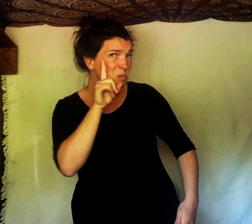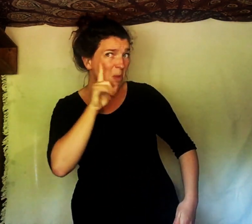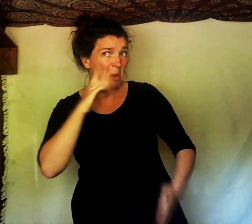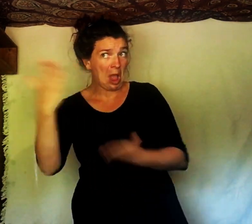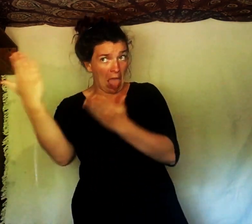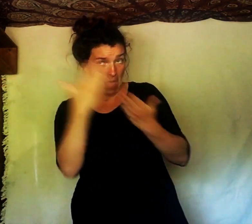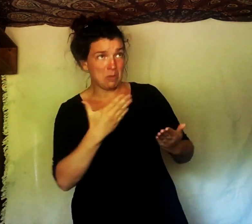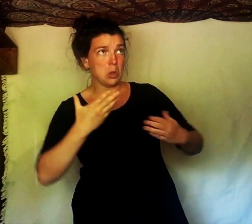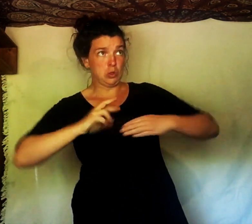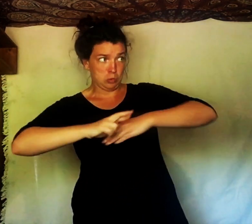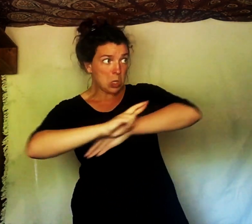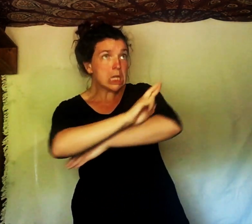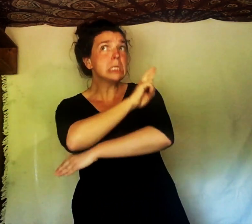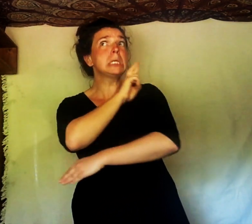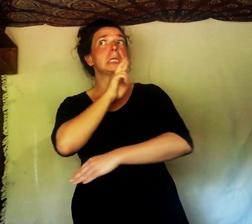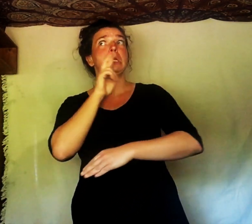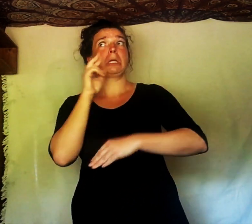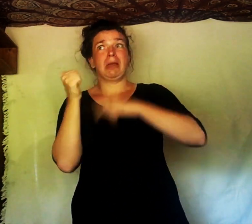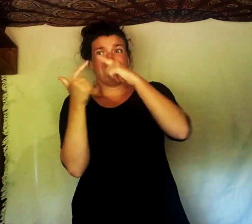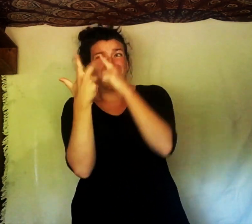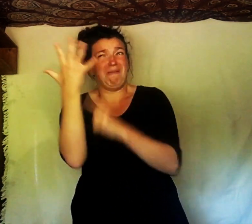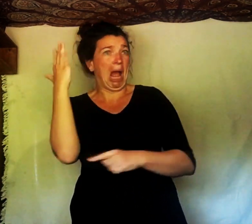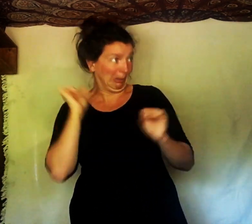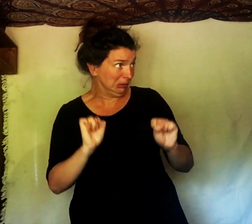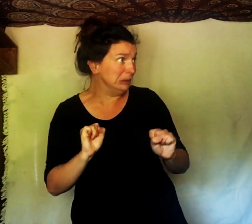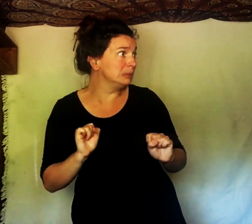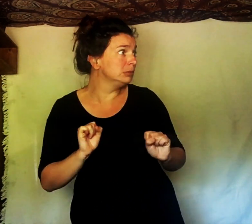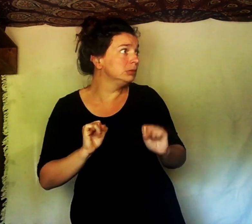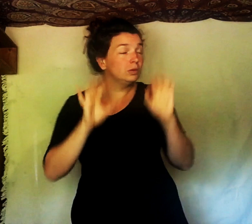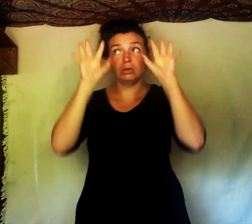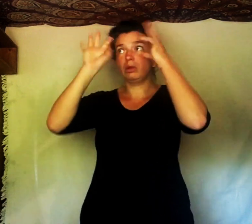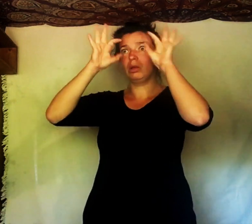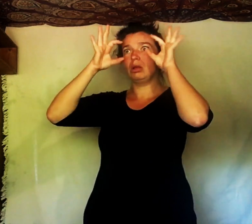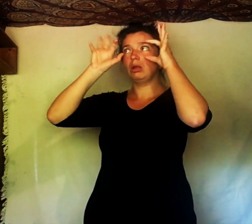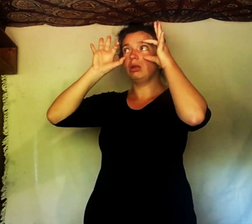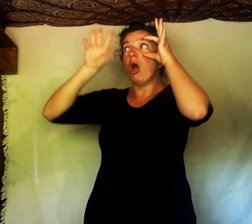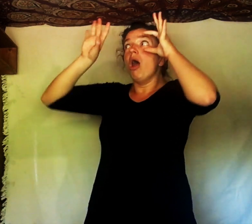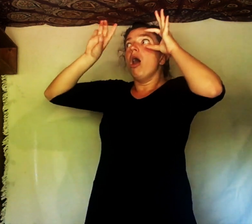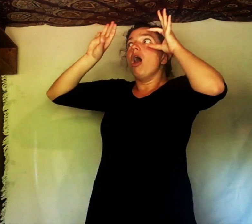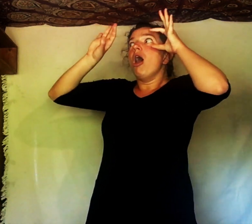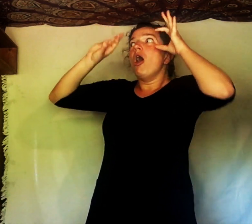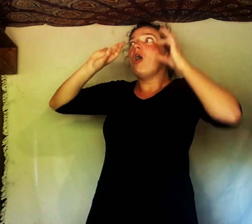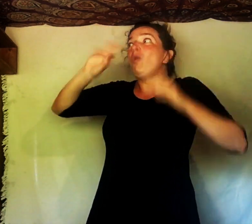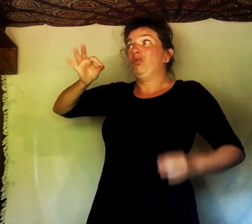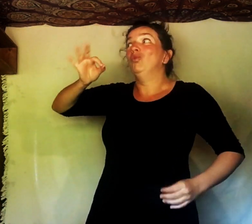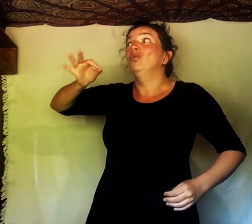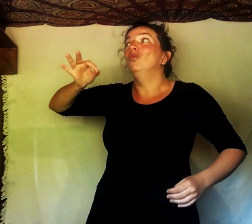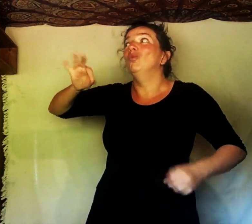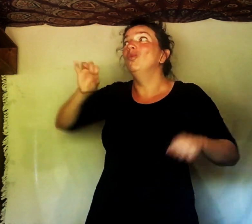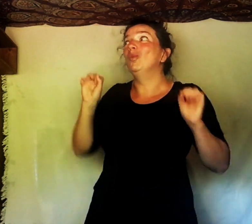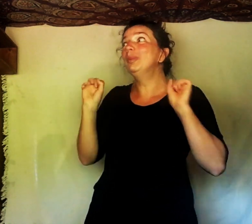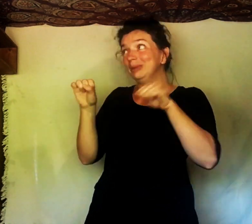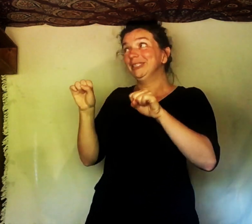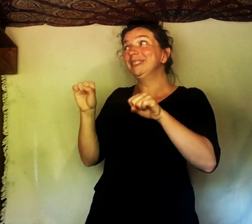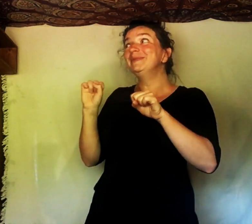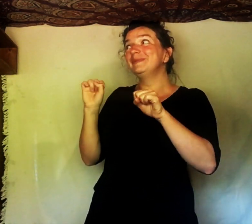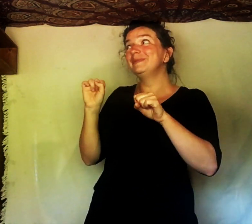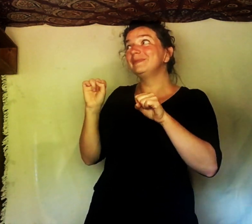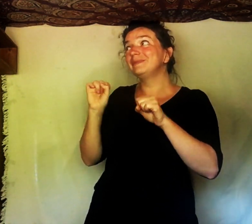« Elle va nous apporter des souris et d'autres bonnes choses ! dit Sarah. « Je suppose ! » dit Rémi.